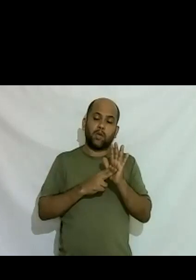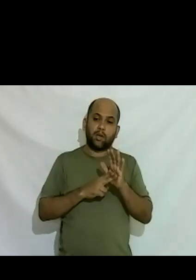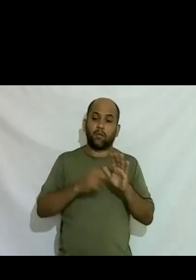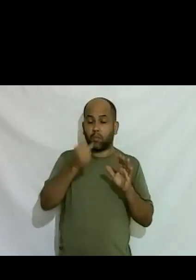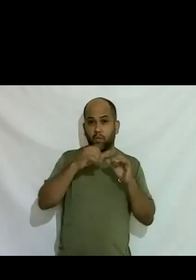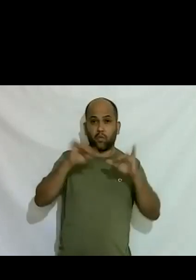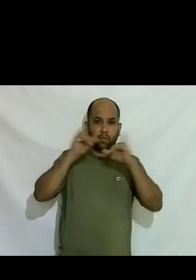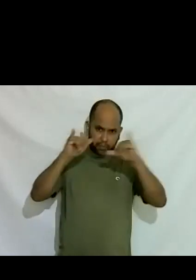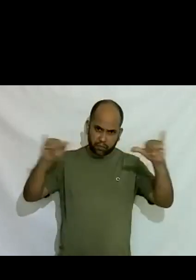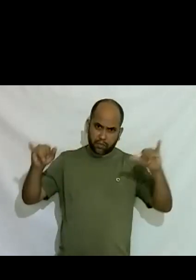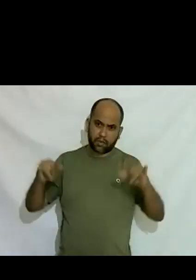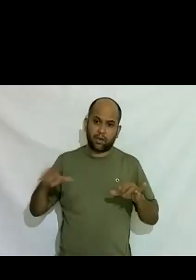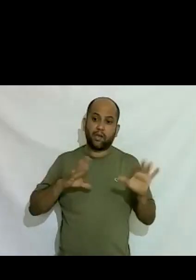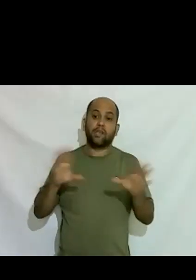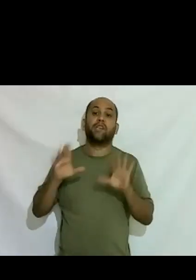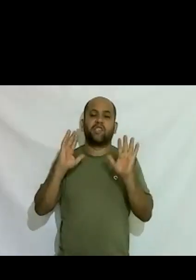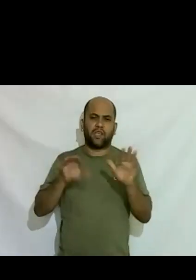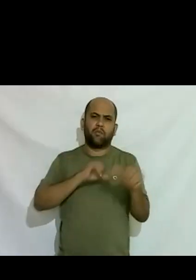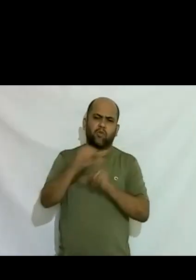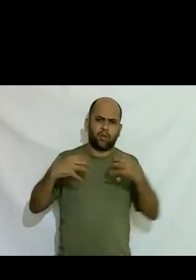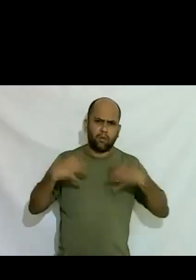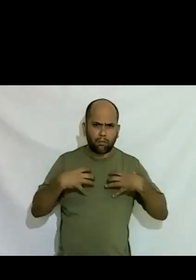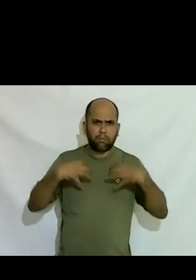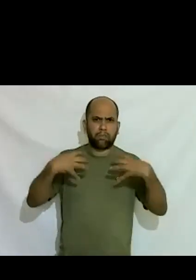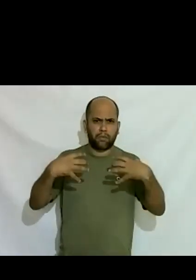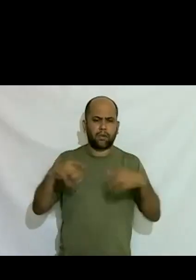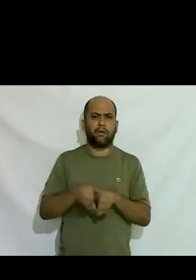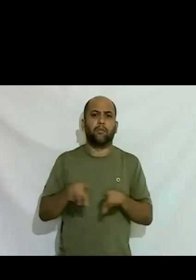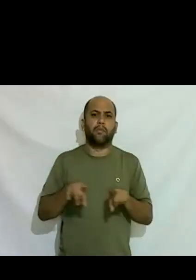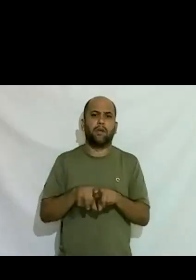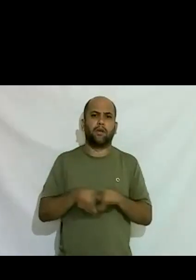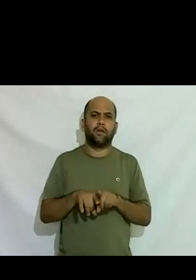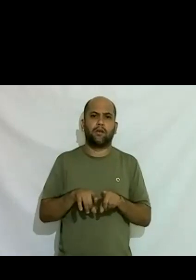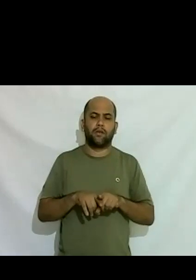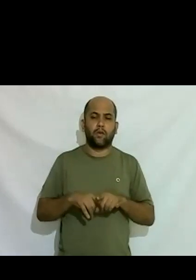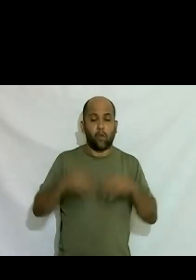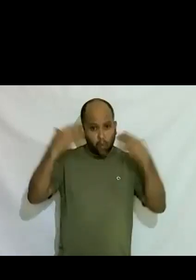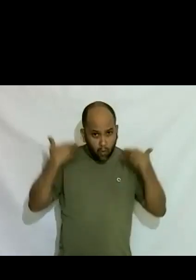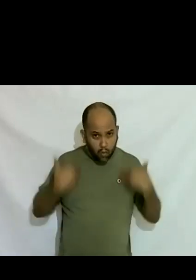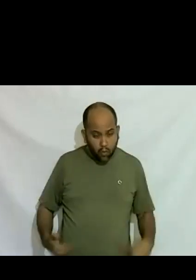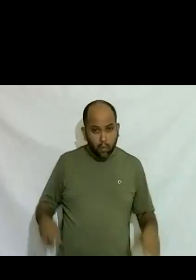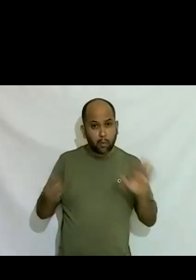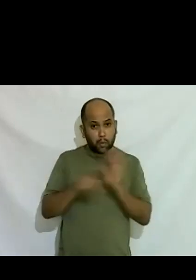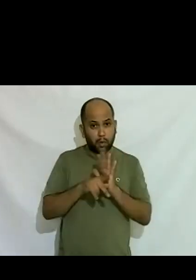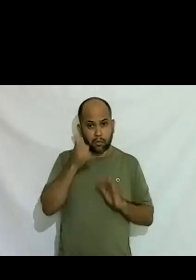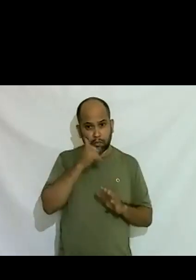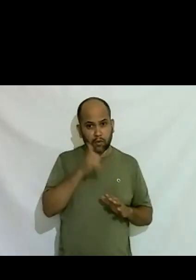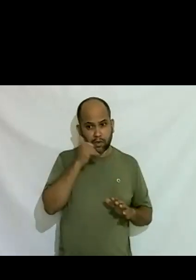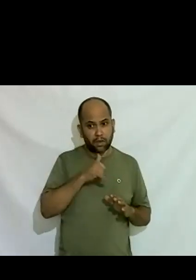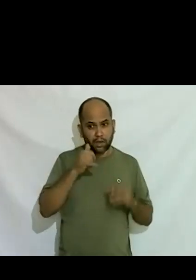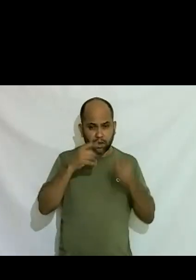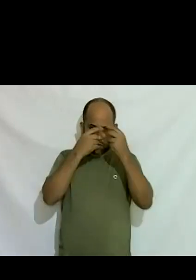estava ficando realmente com mais seios com com com o corpo etc né fazia